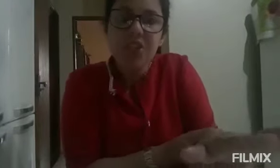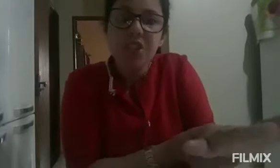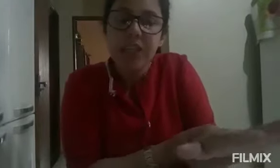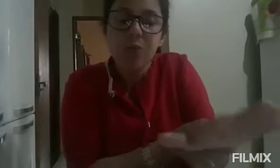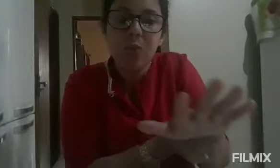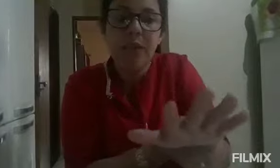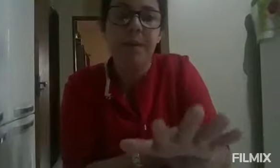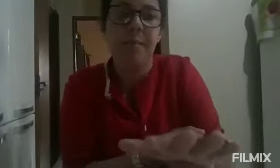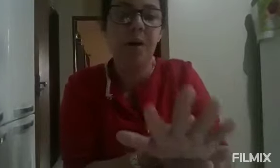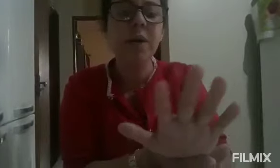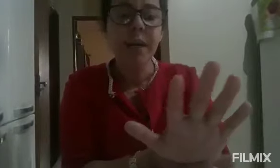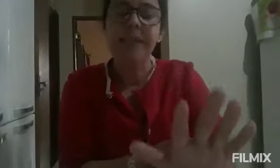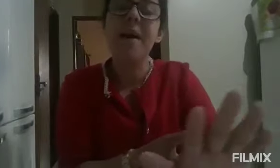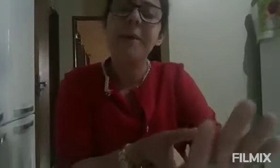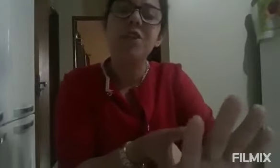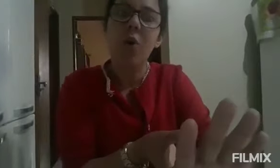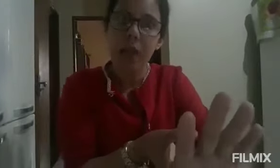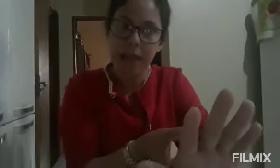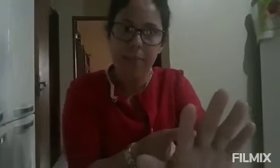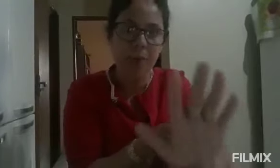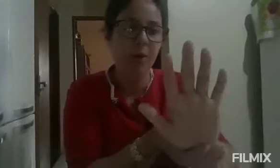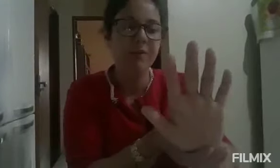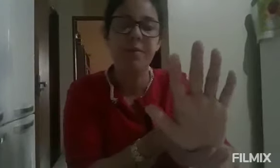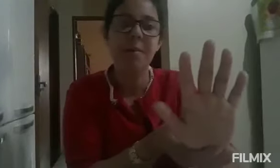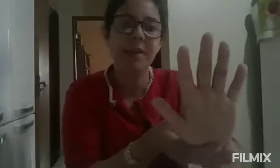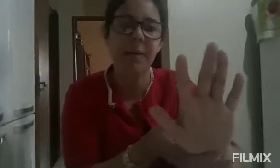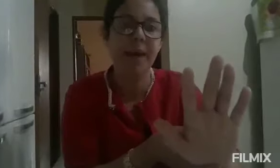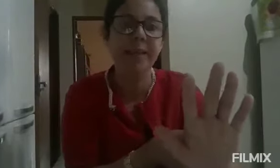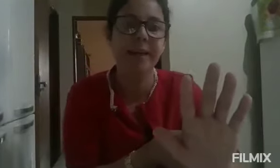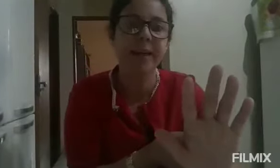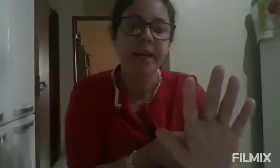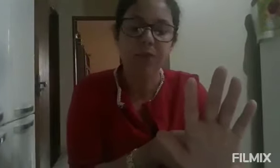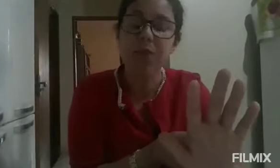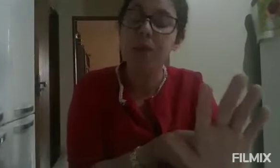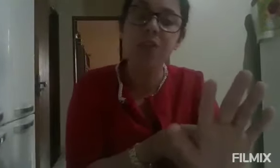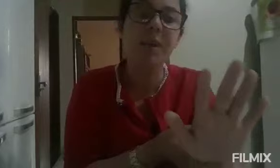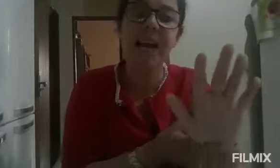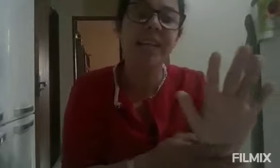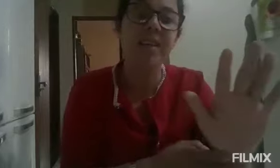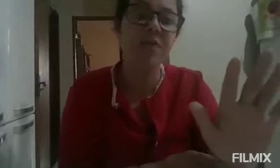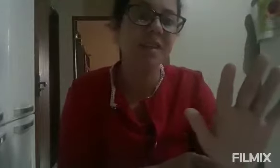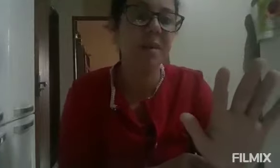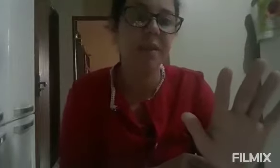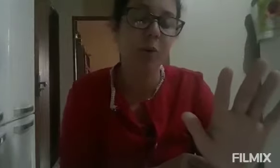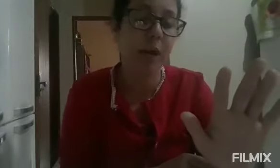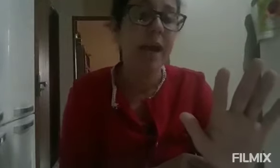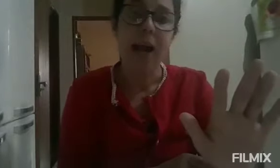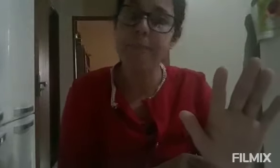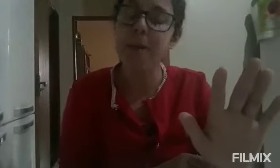esticando muito a minha mão e, de repente, eu olhei, abri o meu olho e vi, minha mão estava aberta. E foi um grande milagre que Deus fez na minha vida, porque a minha